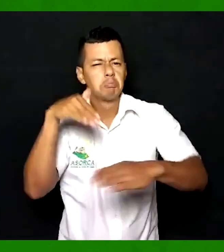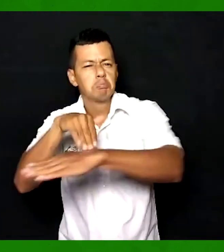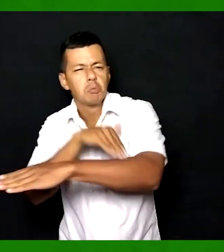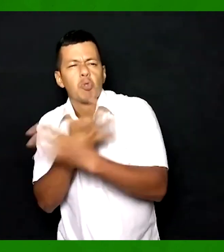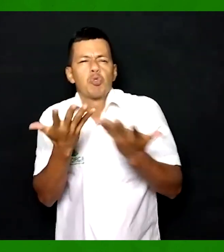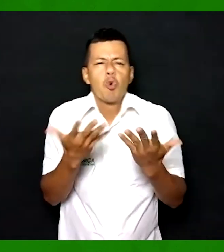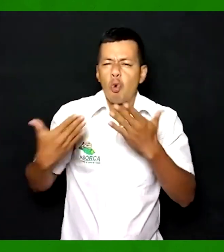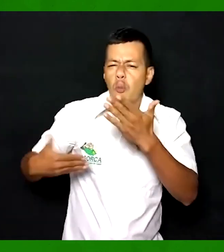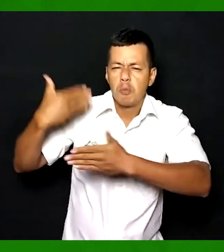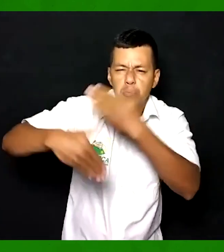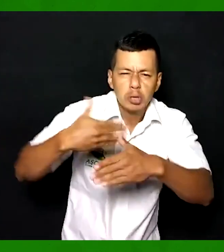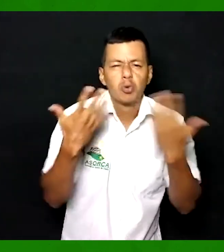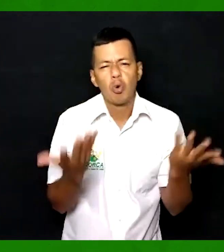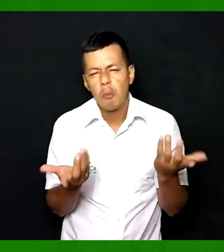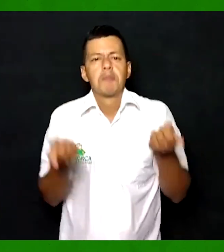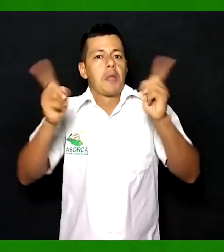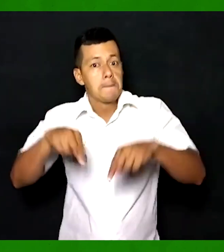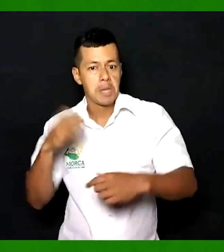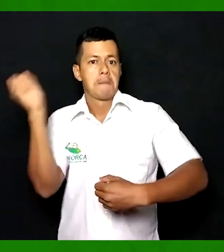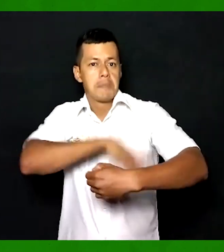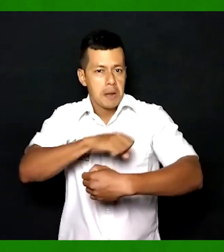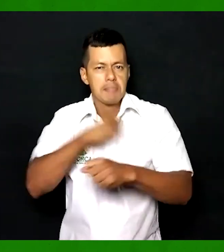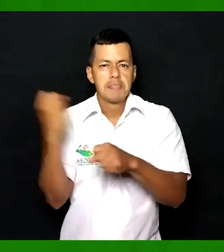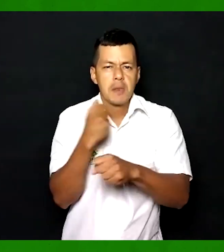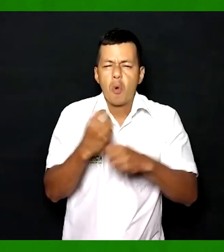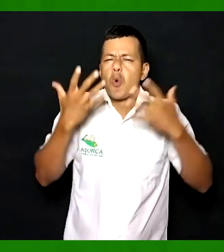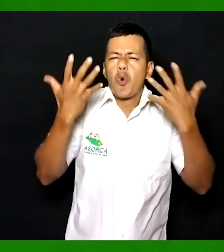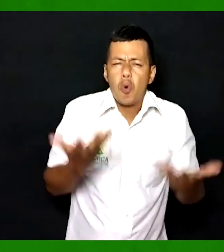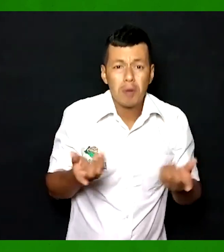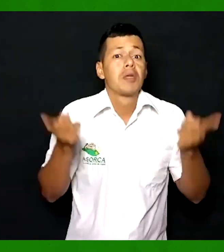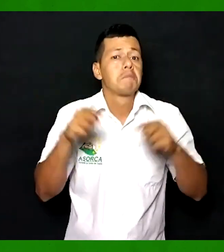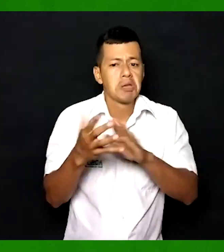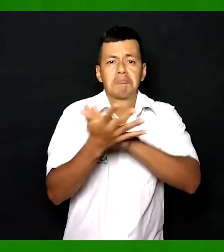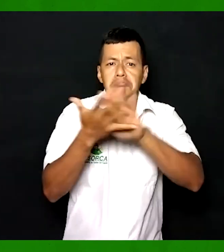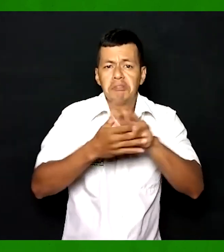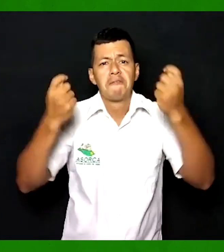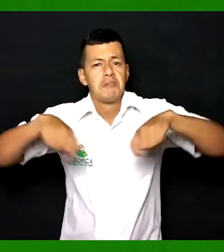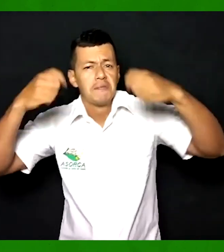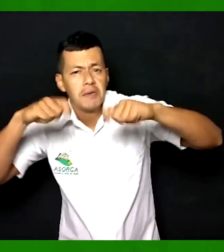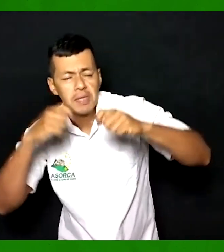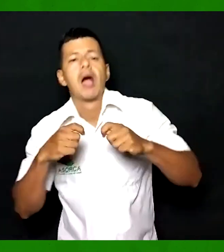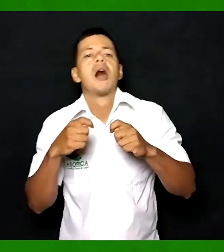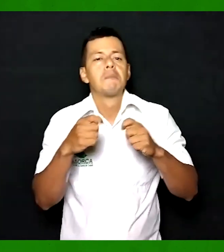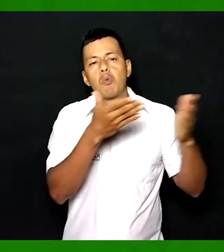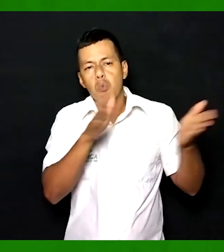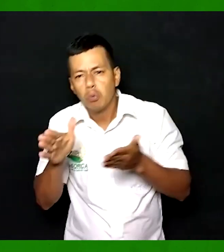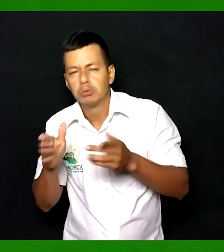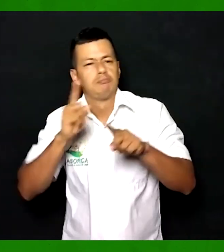y de parqueo en las plazas de mercado. Además, los cursos de lengua de señas, en general todas las líneas de trabajo de la